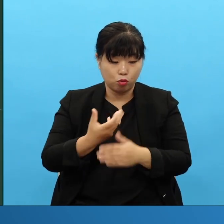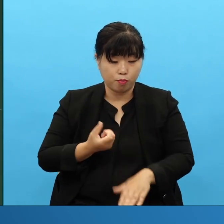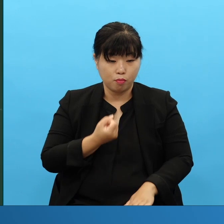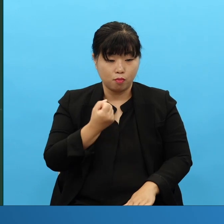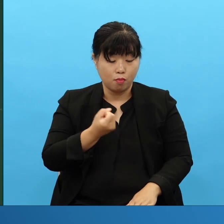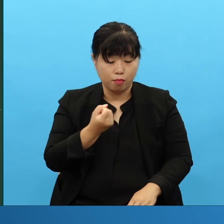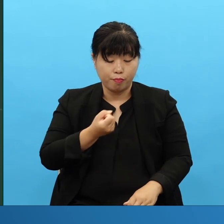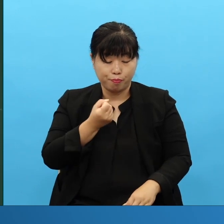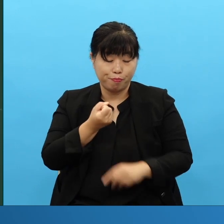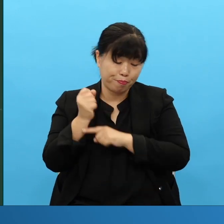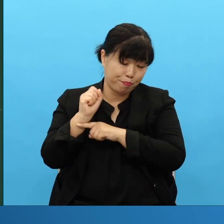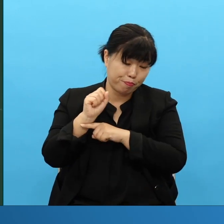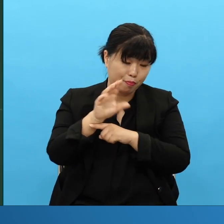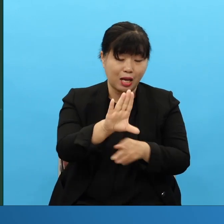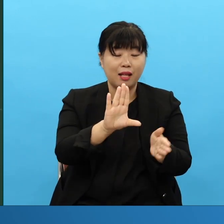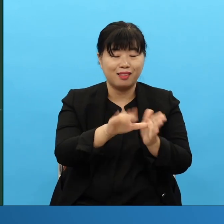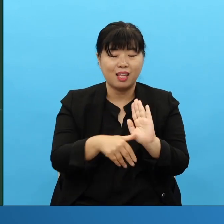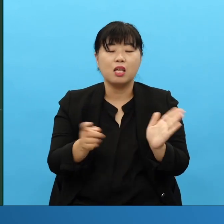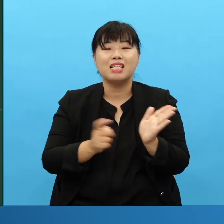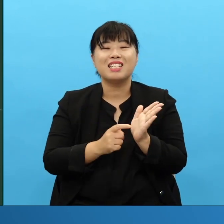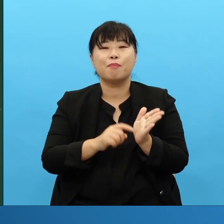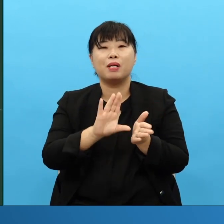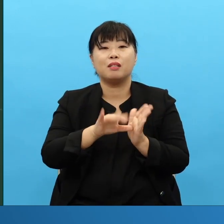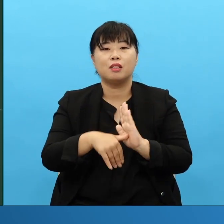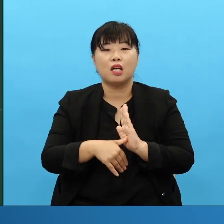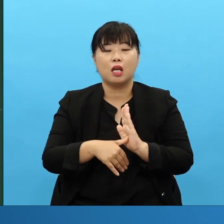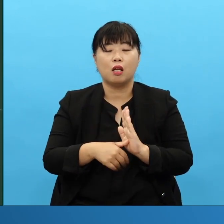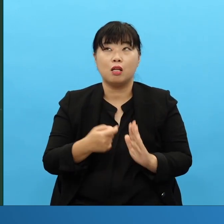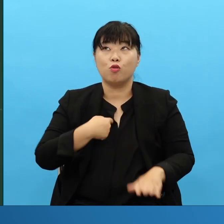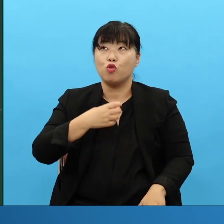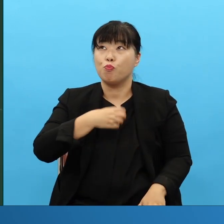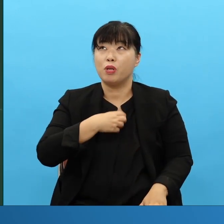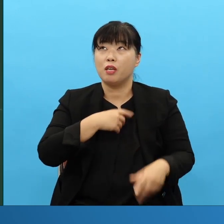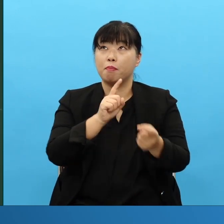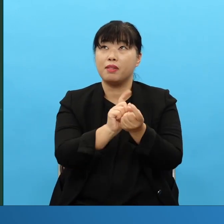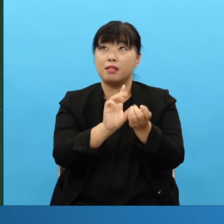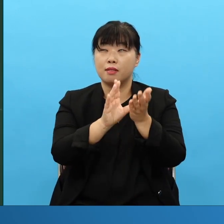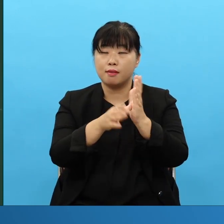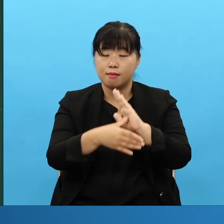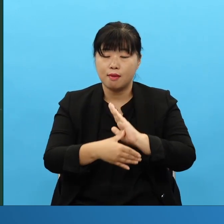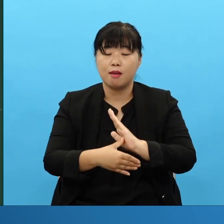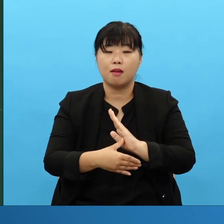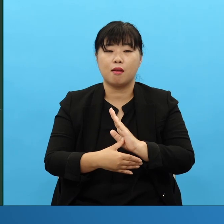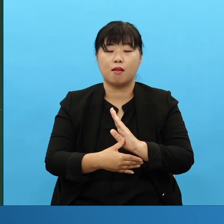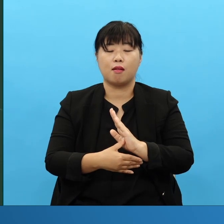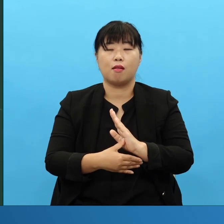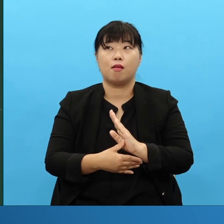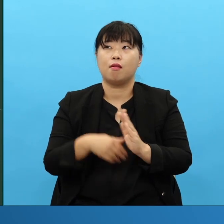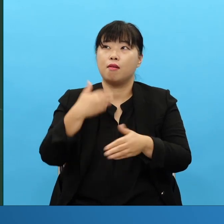가장 급할 때 여러분이 위기 처했을 때 만물을 복종케 하는 이름 이